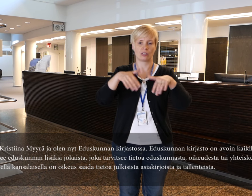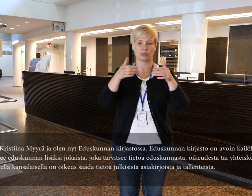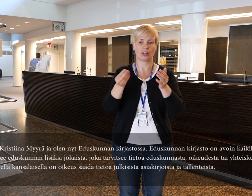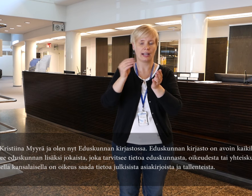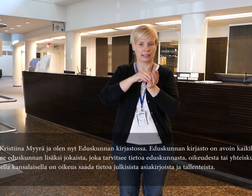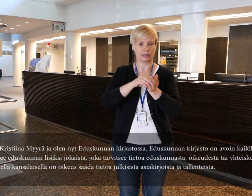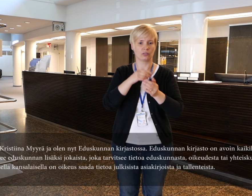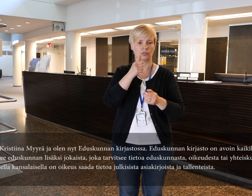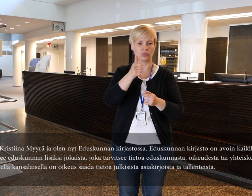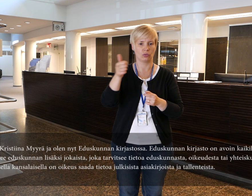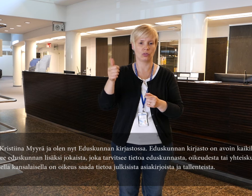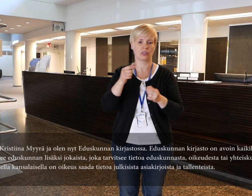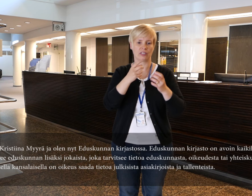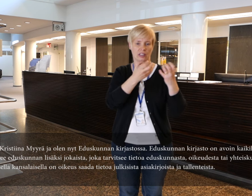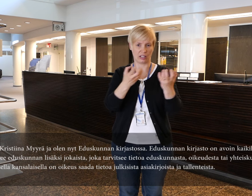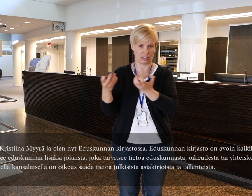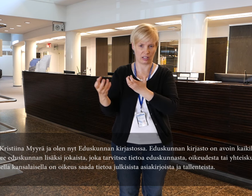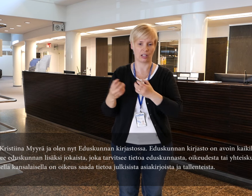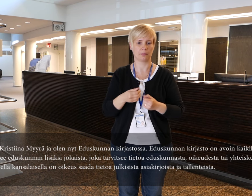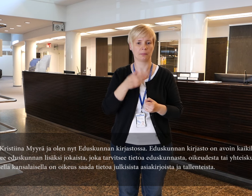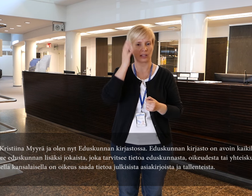eduskunnasta, oikeudesta tai yhteiskunnasta.